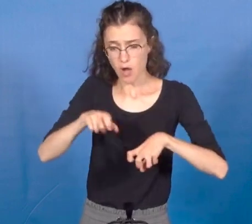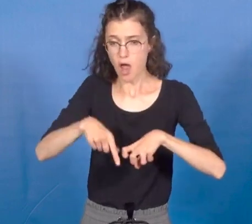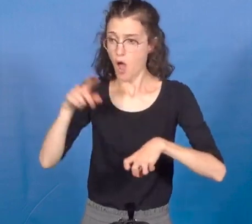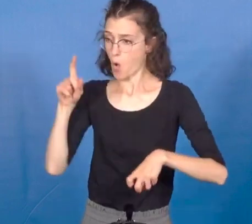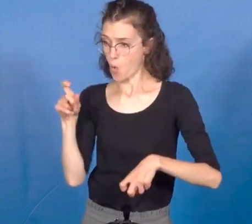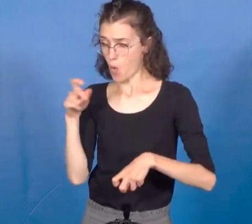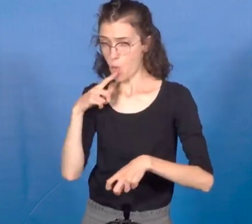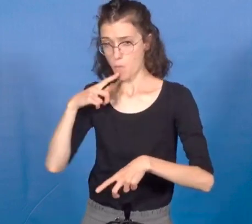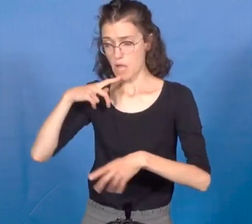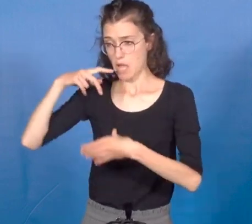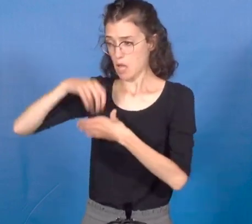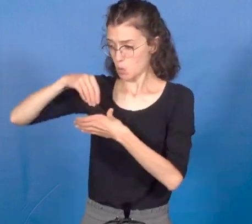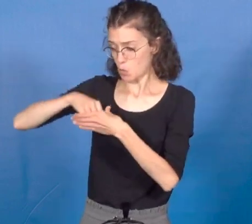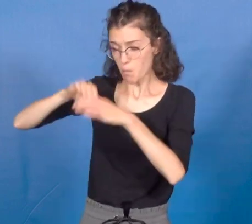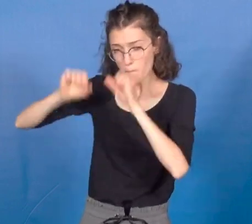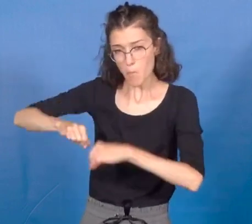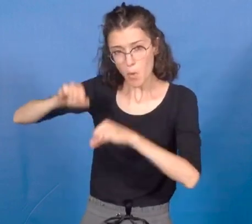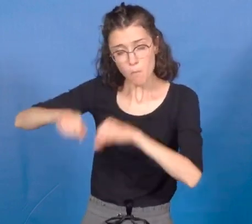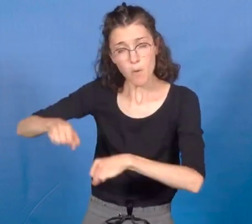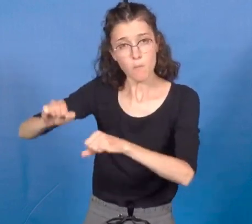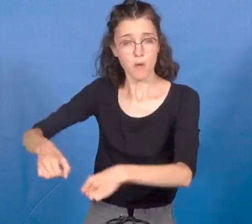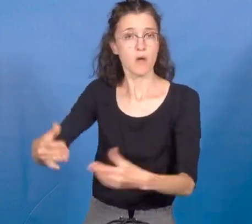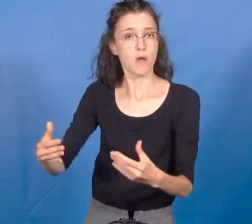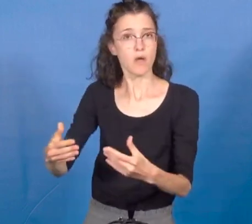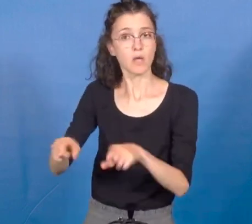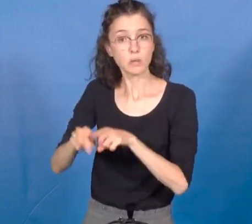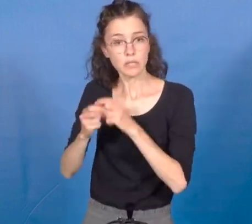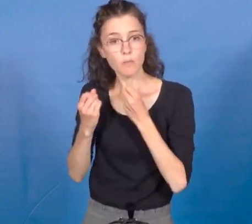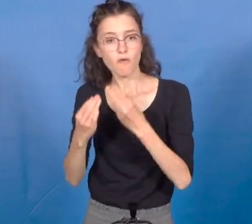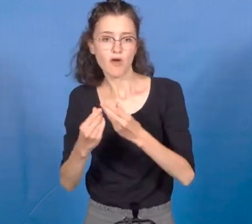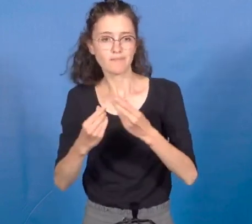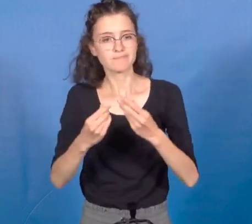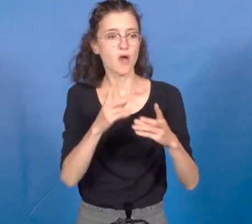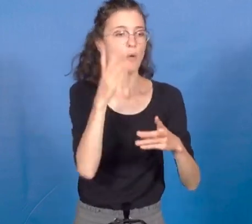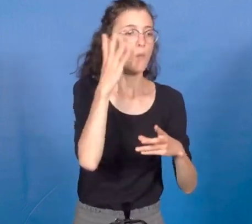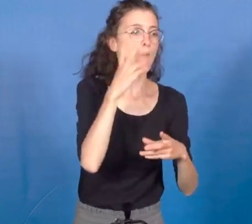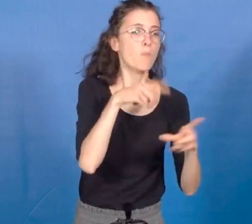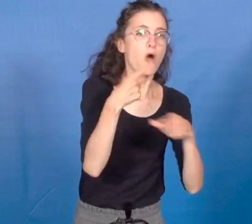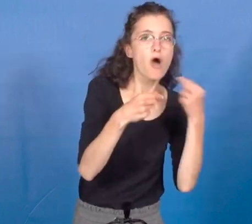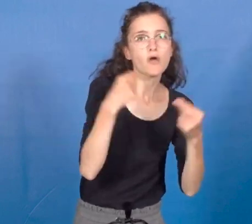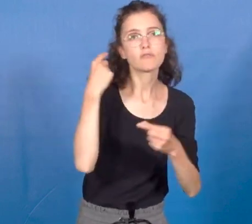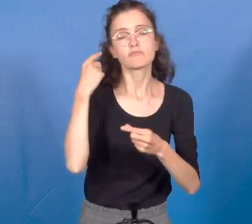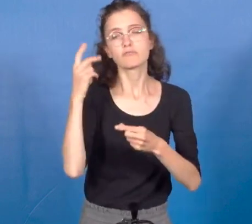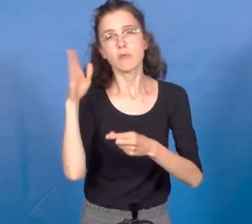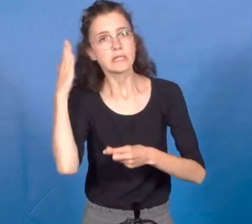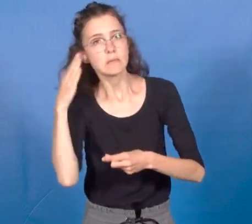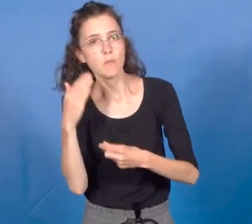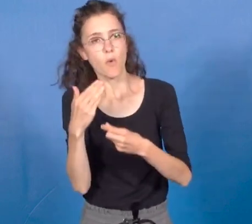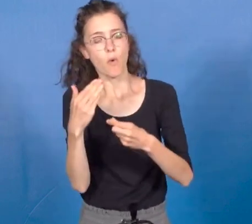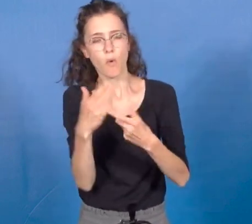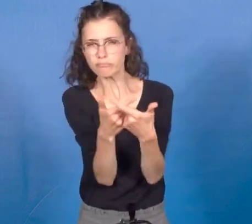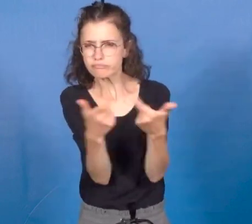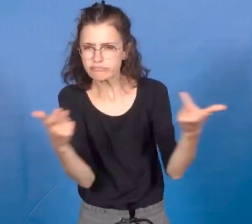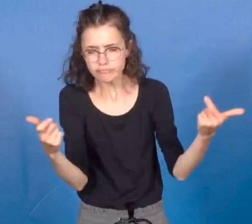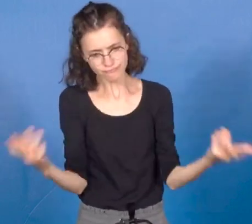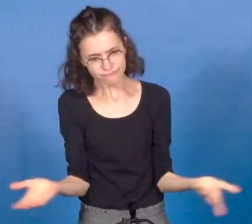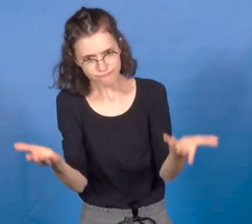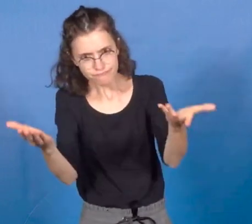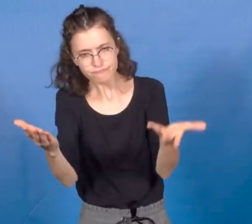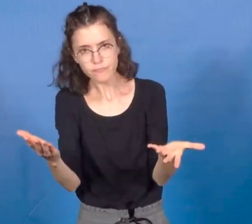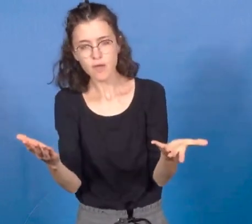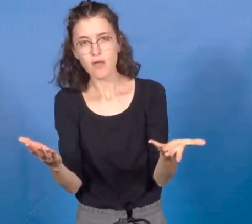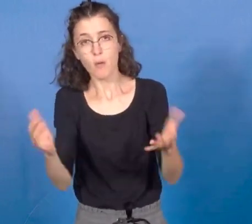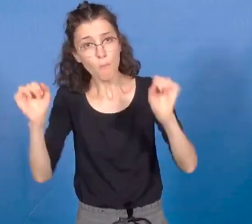et favorables à la biodiversité, contrairement à ce qui était pratiqué dans la serre d'expérimentation, vous continuez à